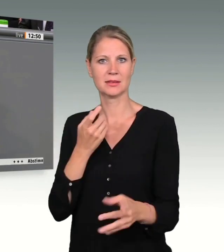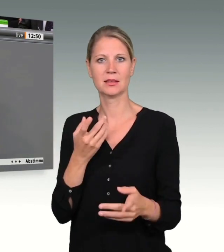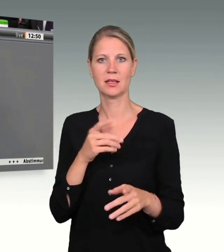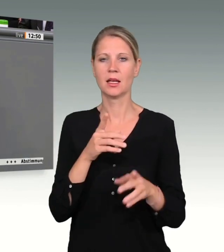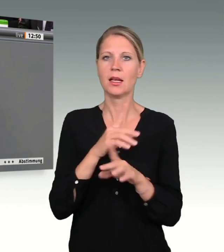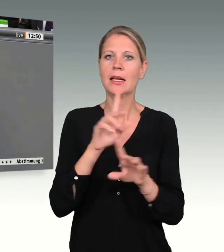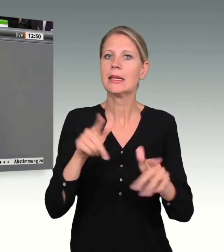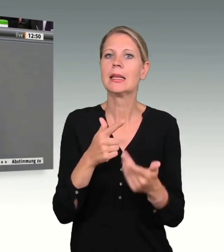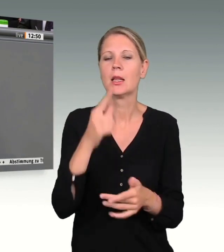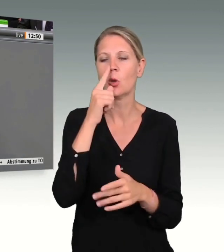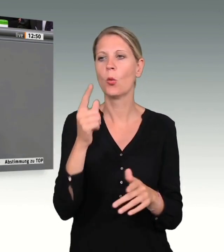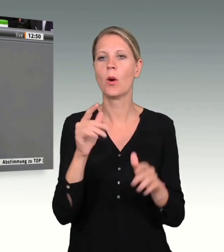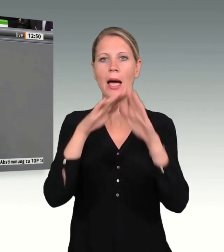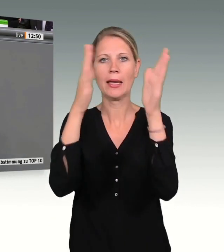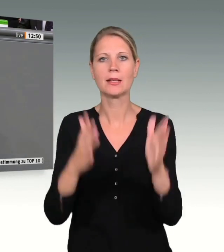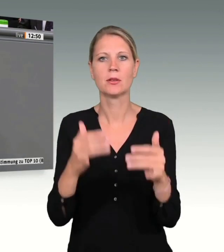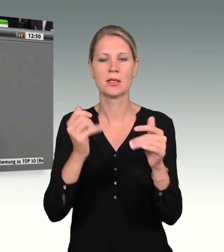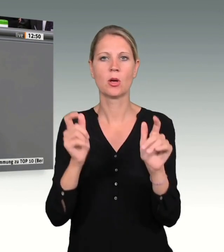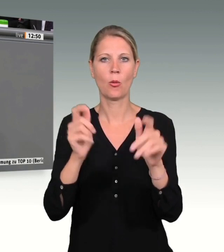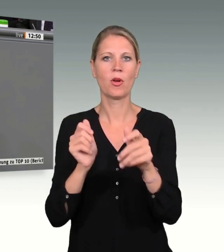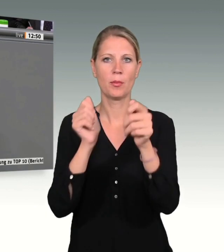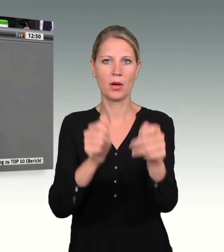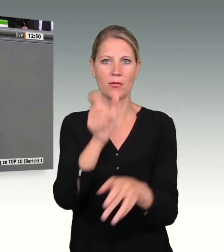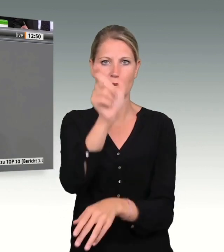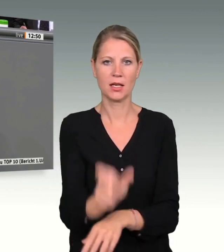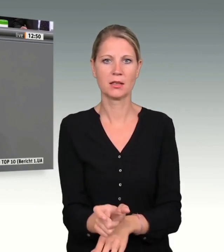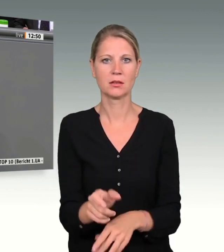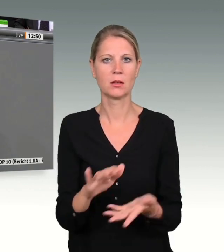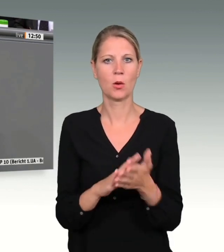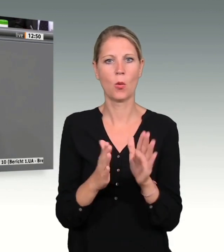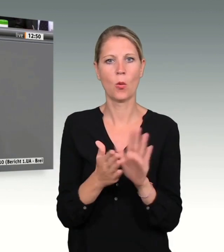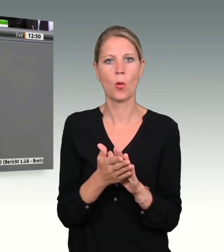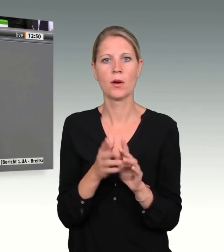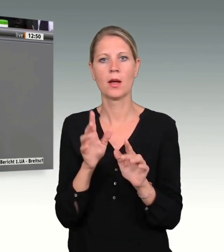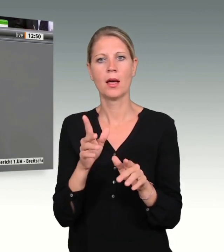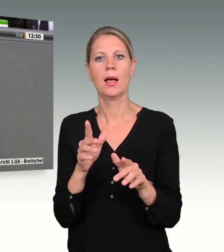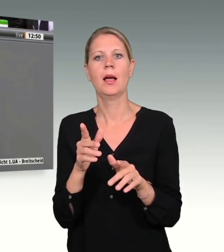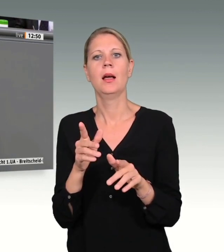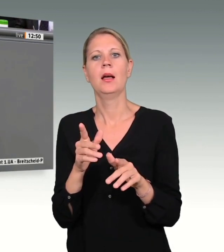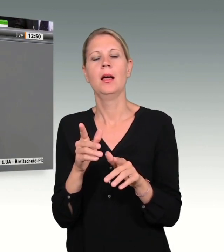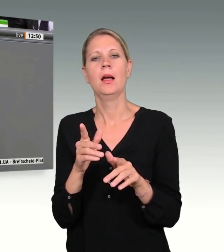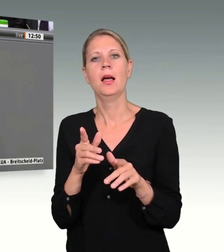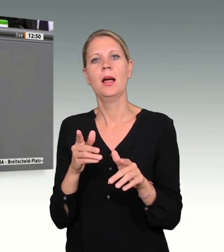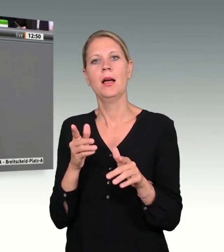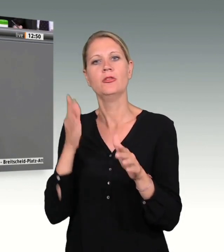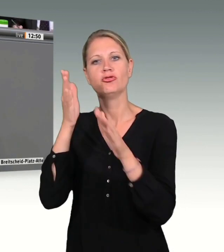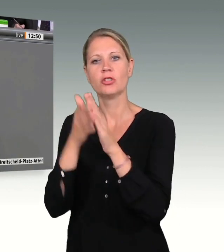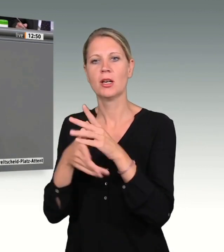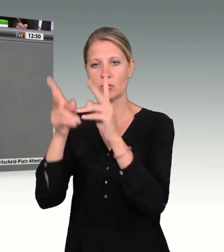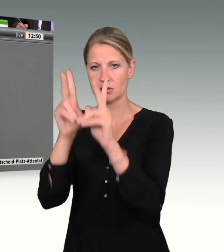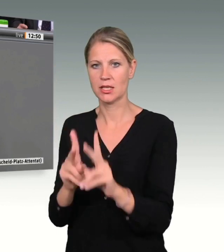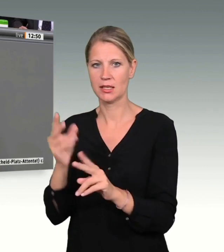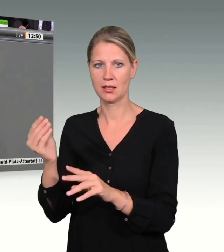des sozialen Entschädigungsrechts, sondern auch die Einführung eines Opferstaatsanwalts zeigt, der Staat